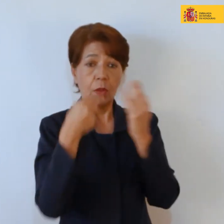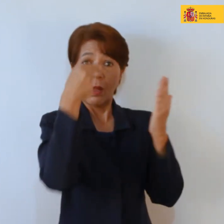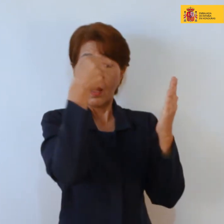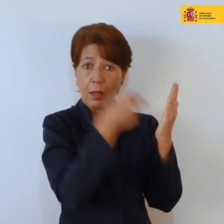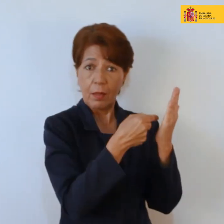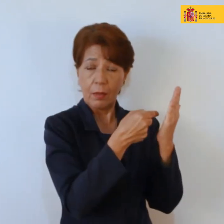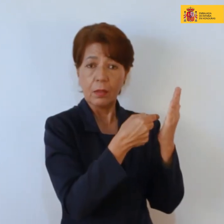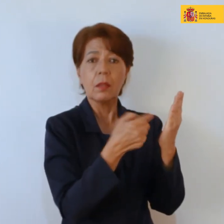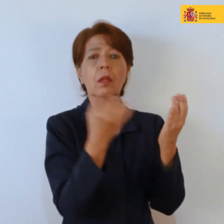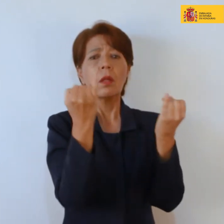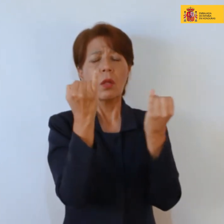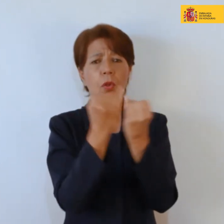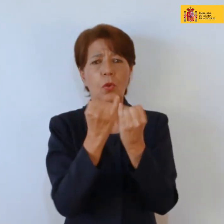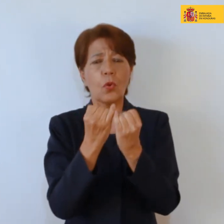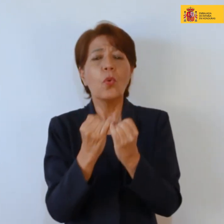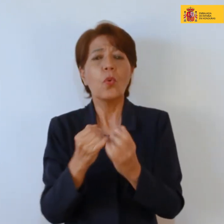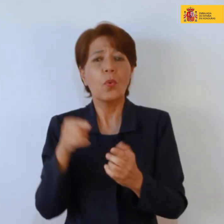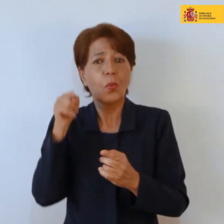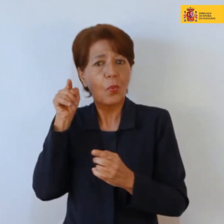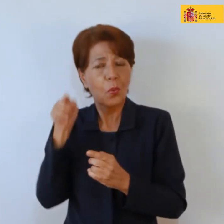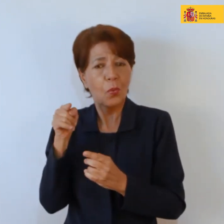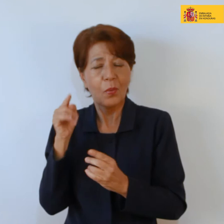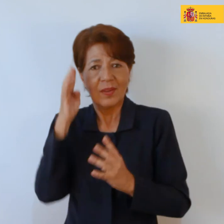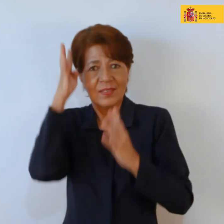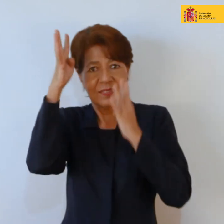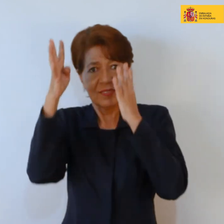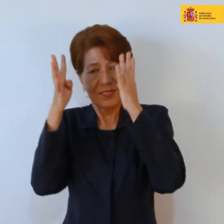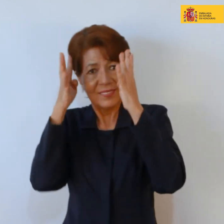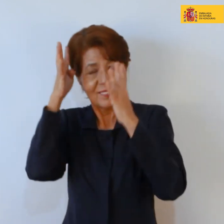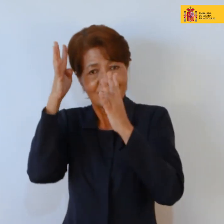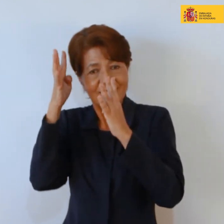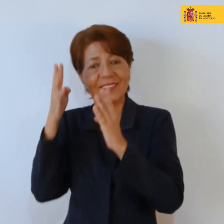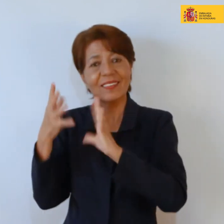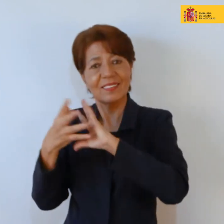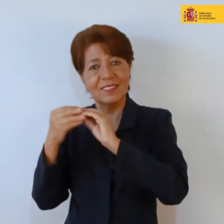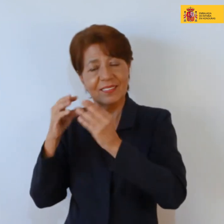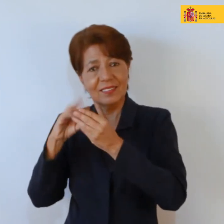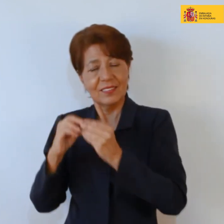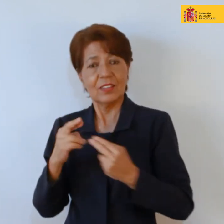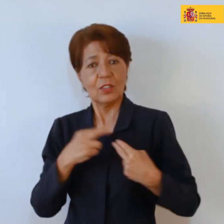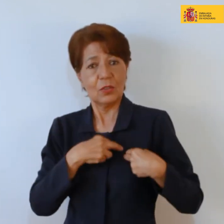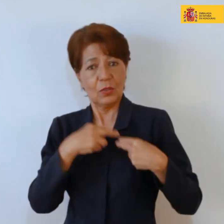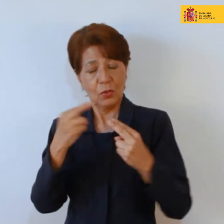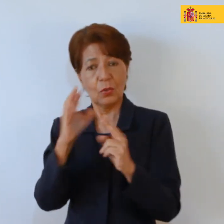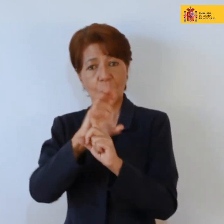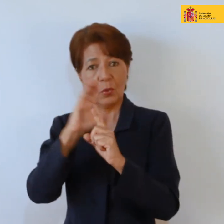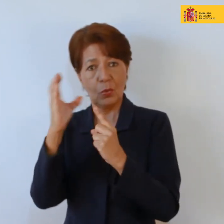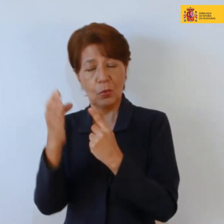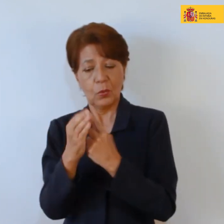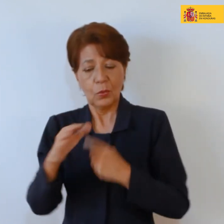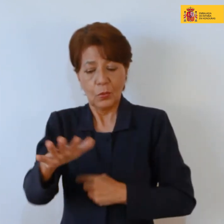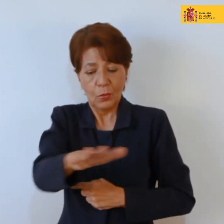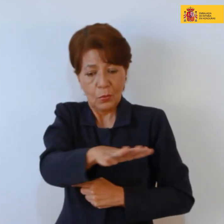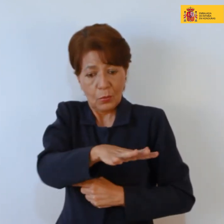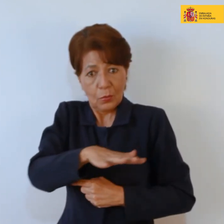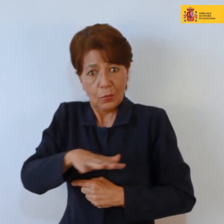legendaria o mitológica o religiosa del entorno geográfico donde tengo que hacer un trabajo, ¿no? Entonces,